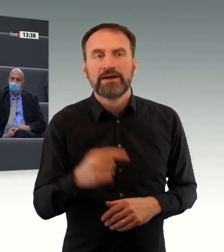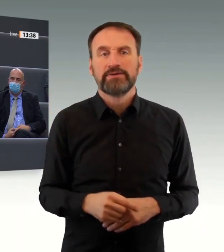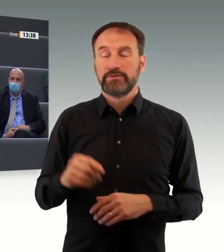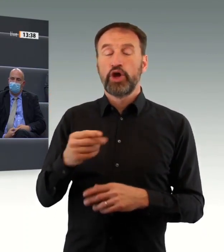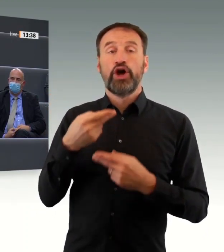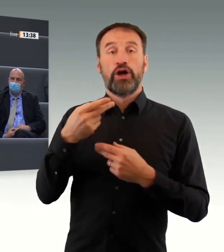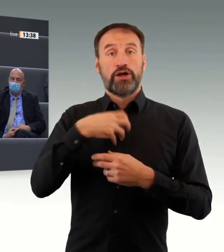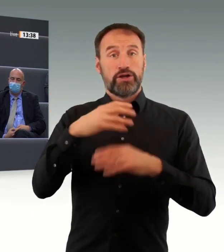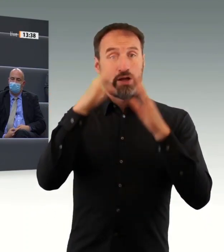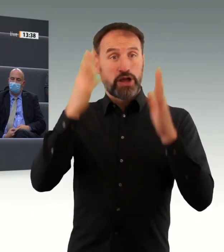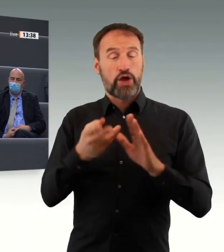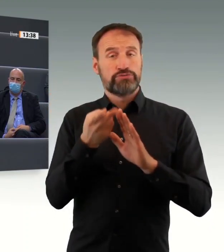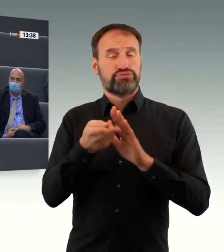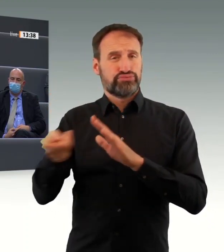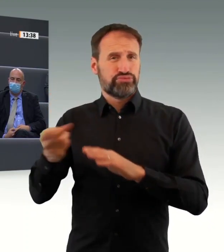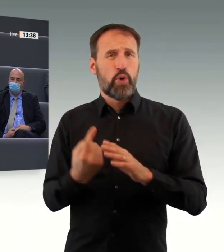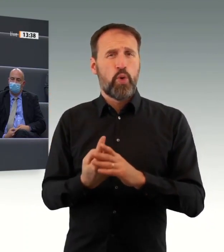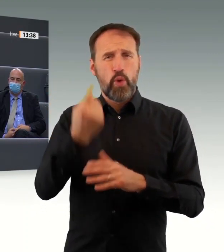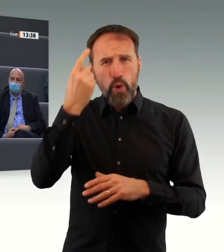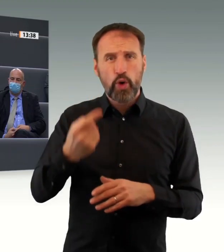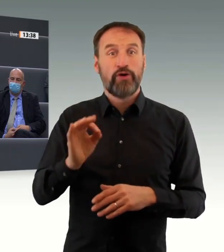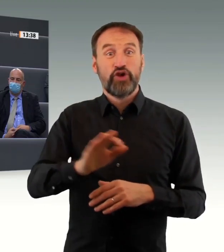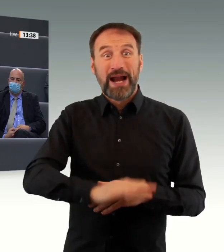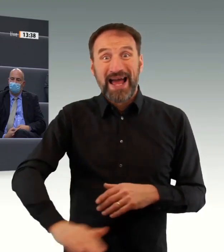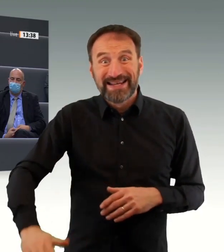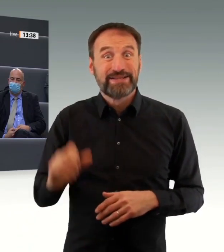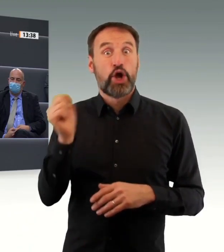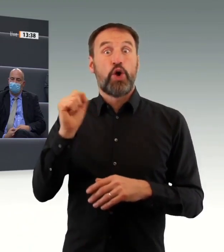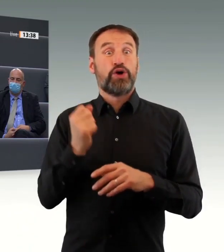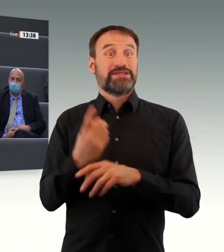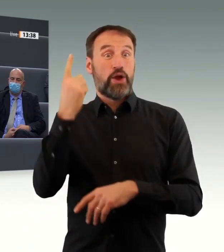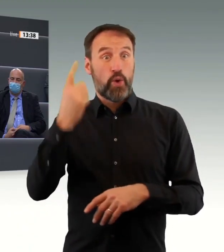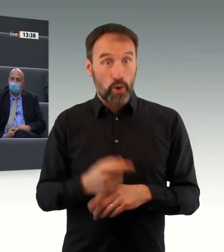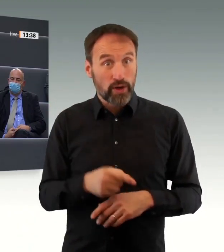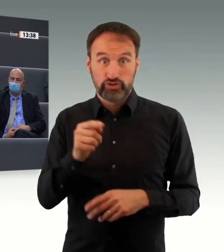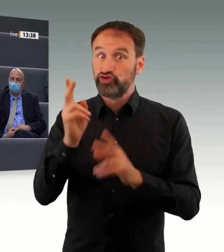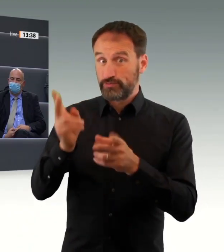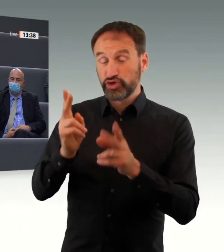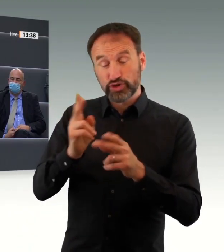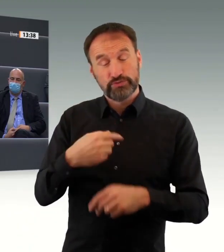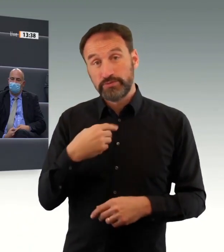-Viren haben und wir eine ganz andere Situation in den Krankenhäusern haben, wie das in einem normalen